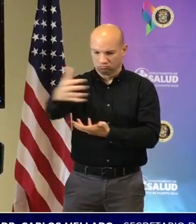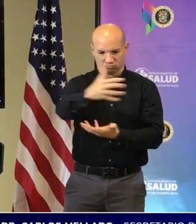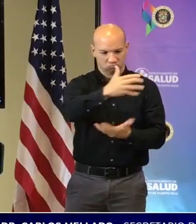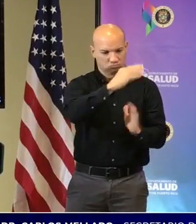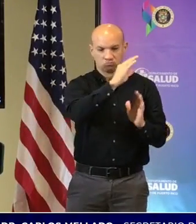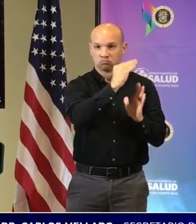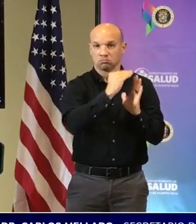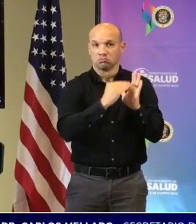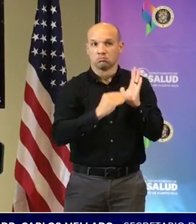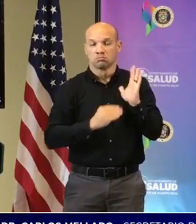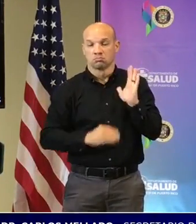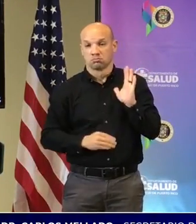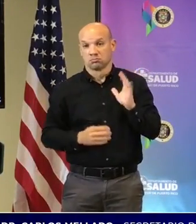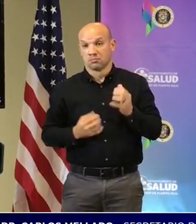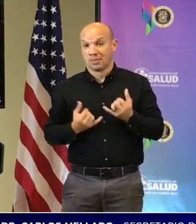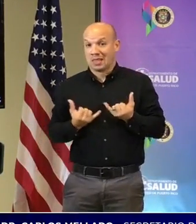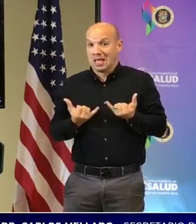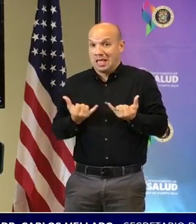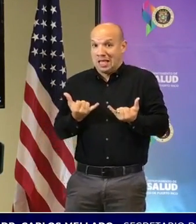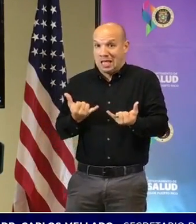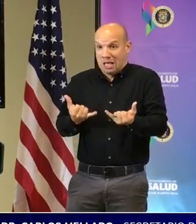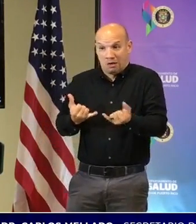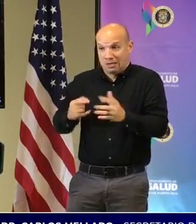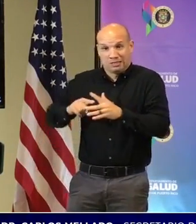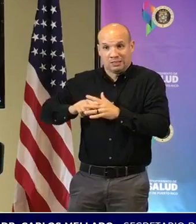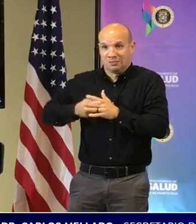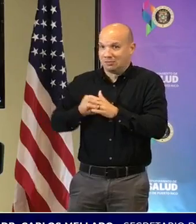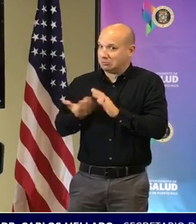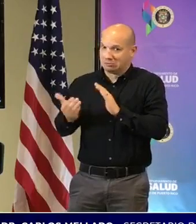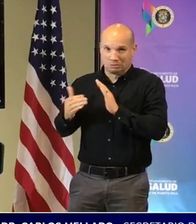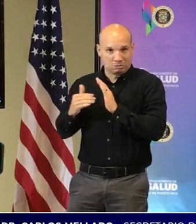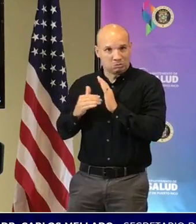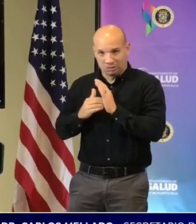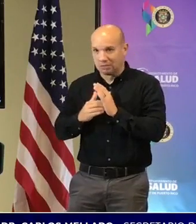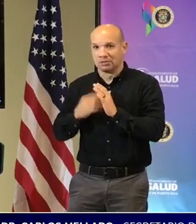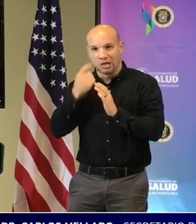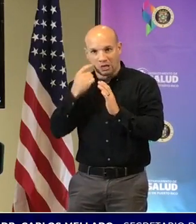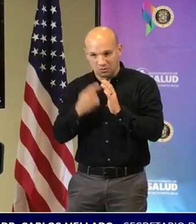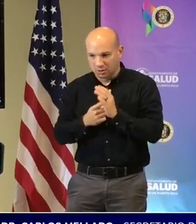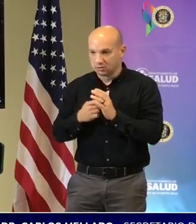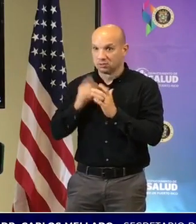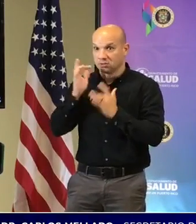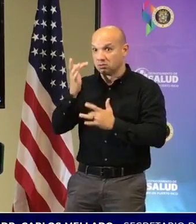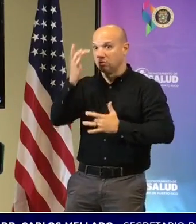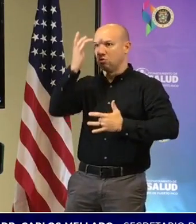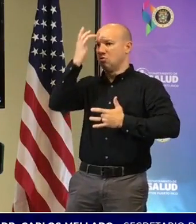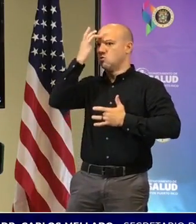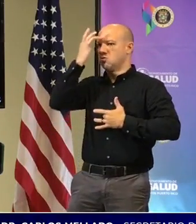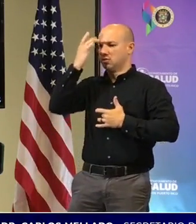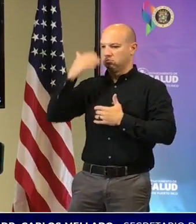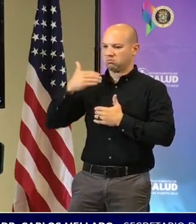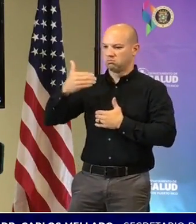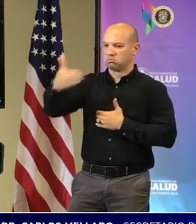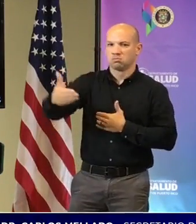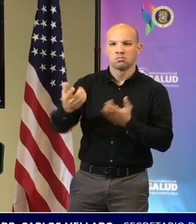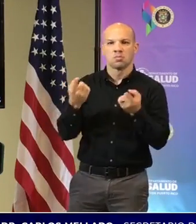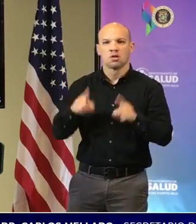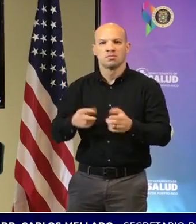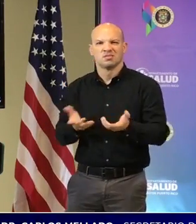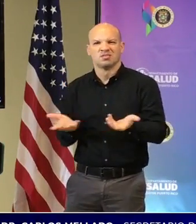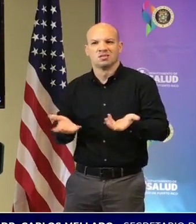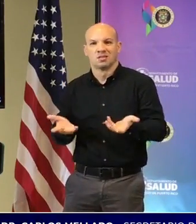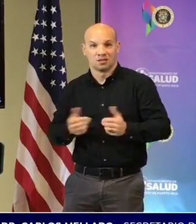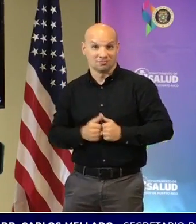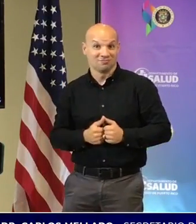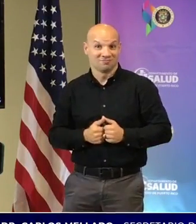momento, ahora es que estamos comenzando a ver las secuelas, ¿verdad? Todavía, a nivel nacional, todavía